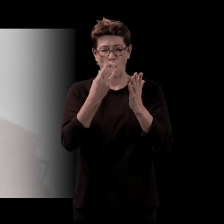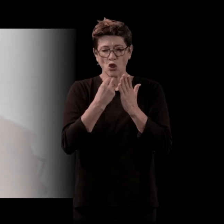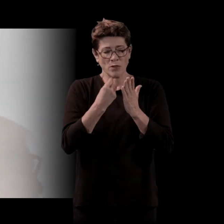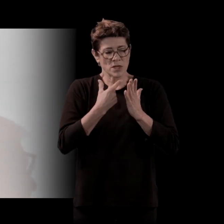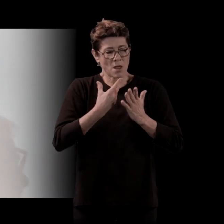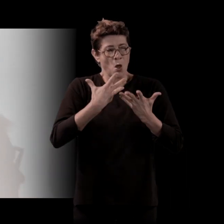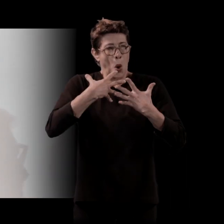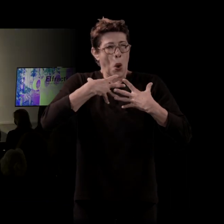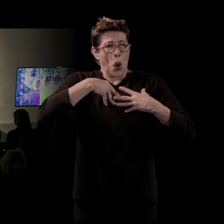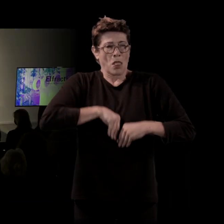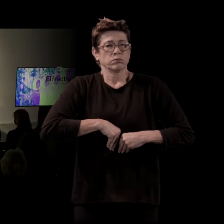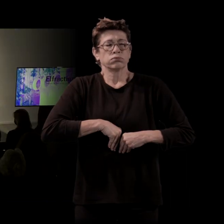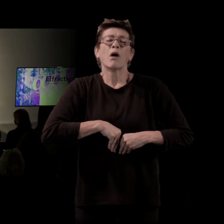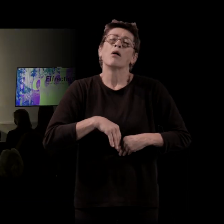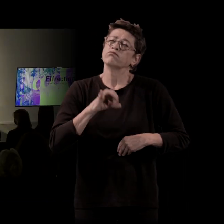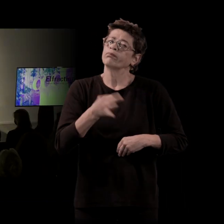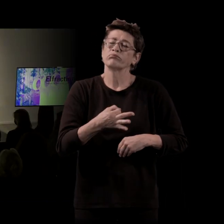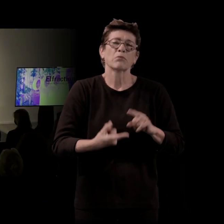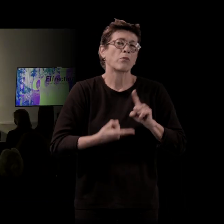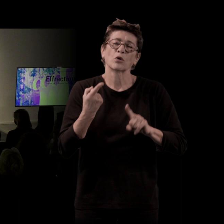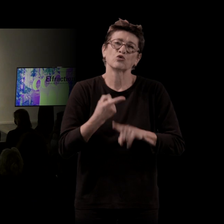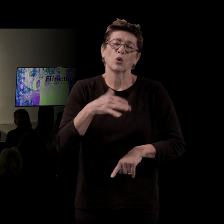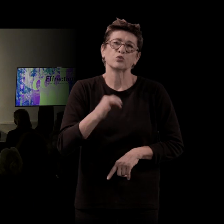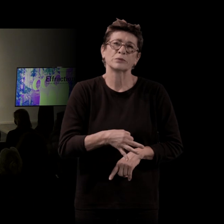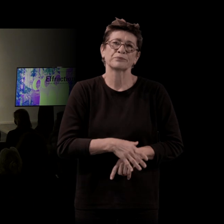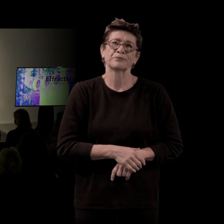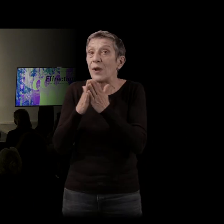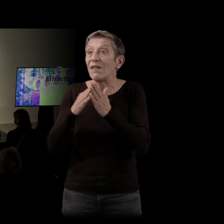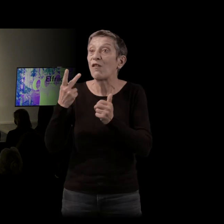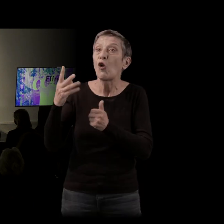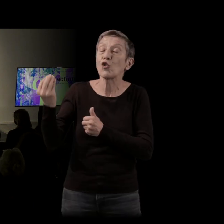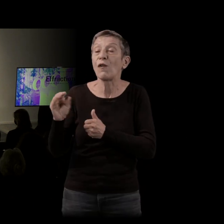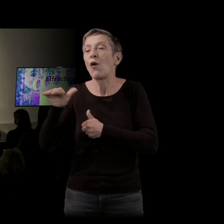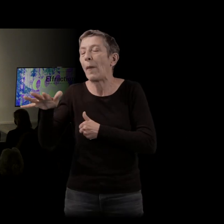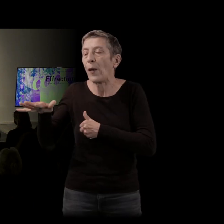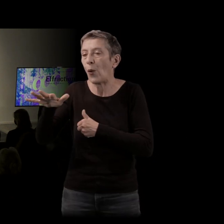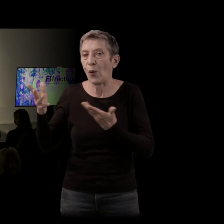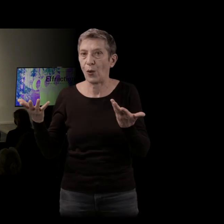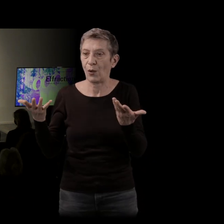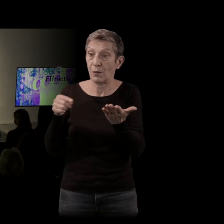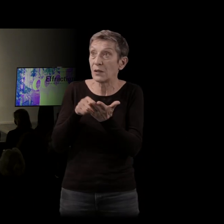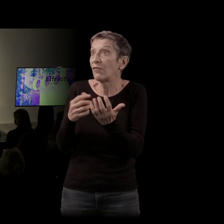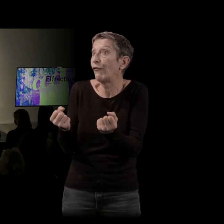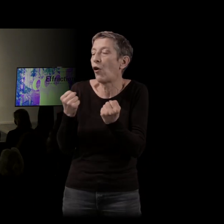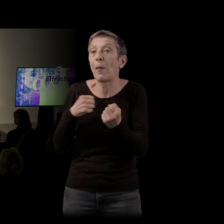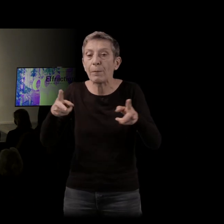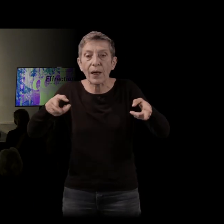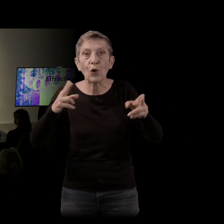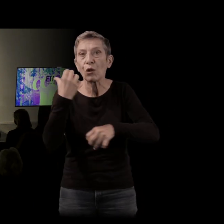fort. C'était très fort, notamment dans les premières pages de leurs enfants après eux, parce que cette période très particulière dans les années 90, justement, ces